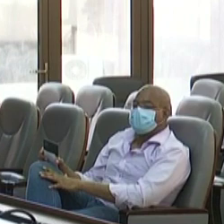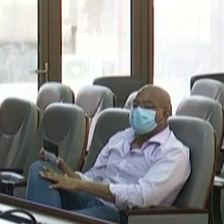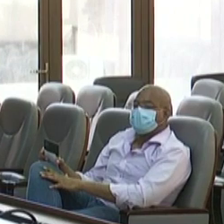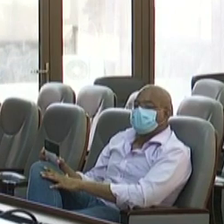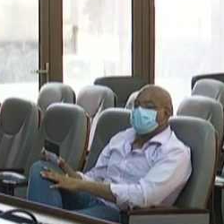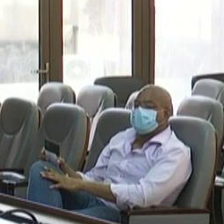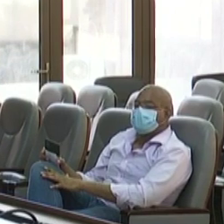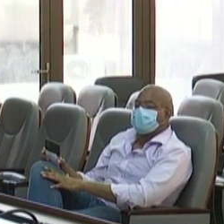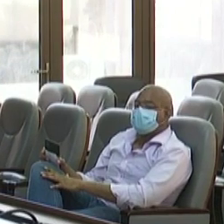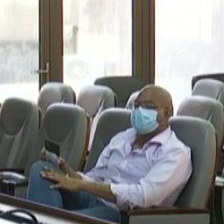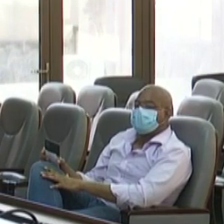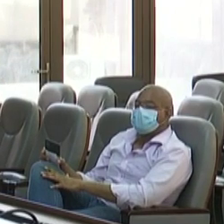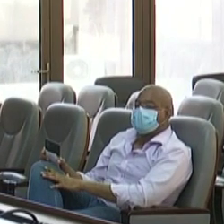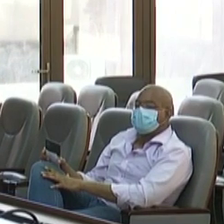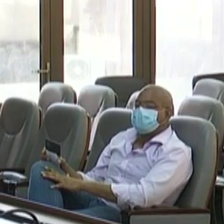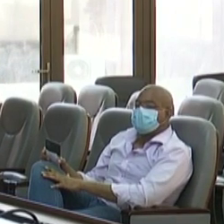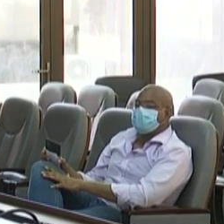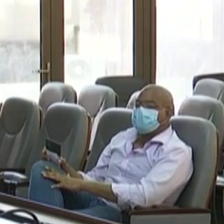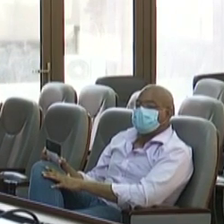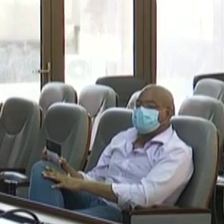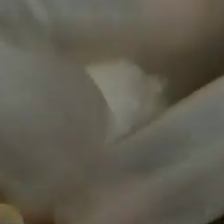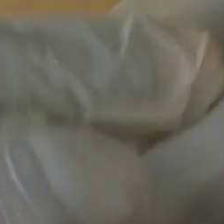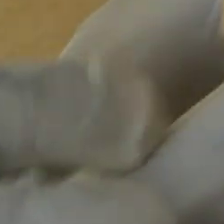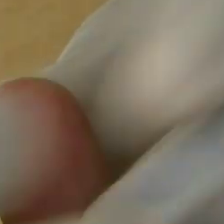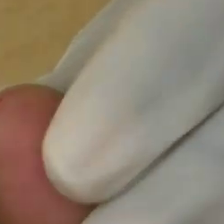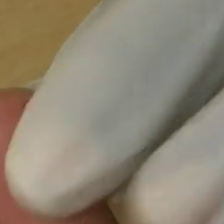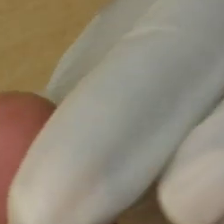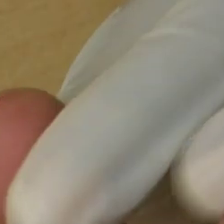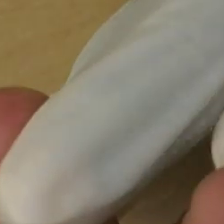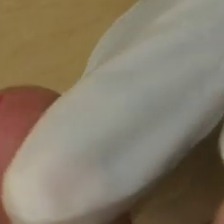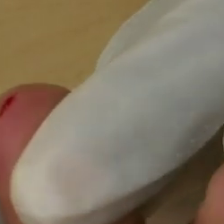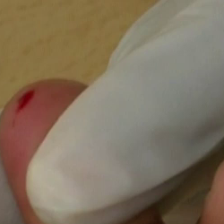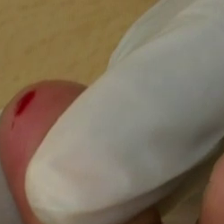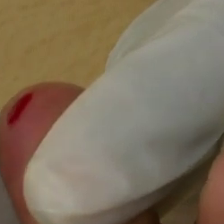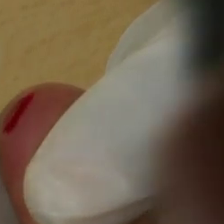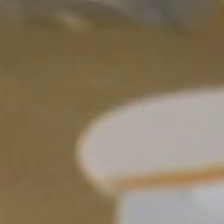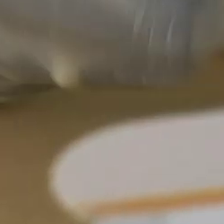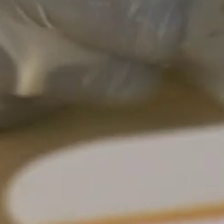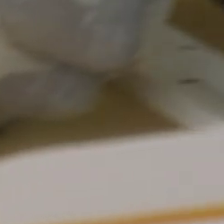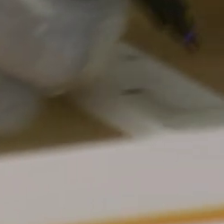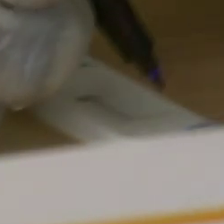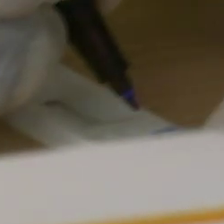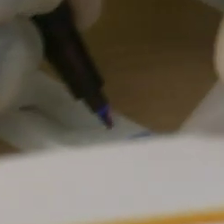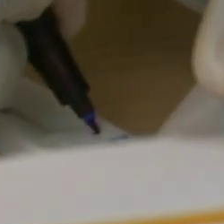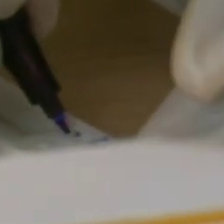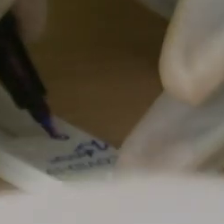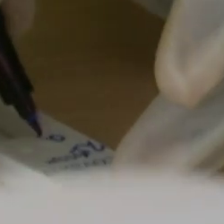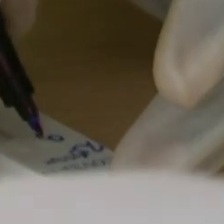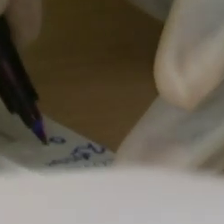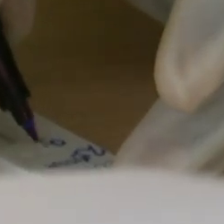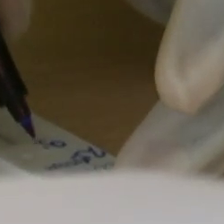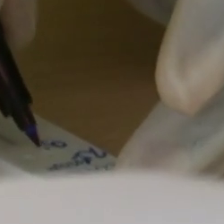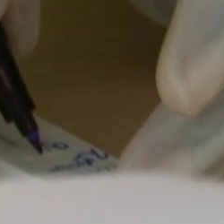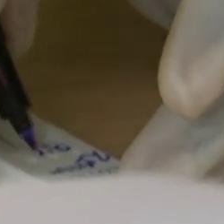-feira apontam para mais 180 novos casos em 963 testes, mas deve-se realizar